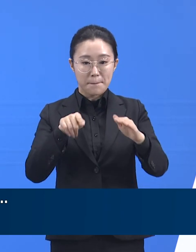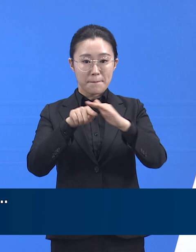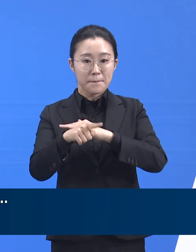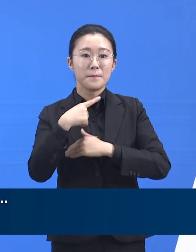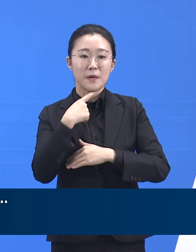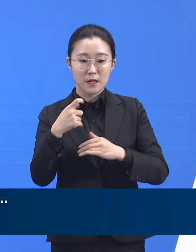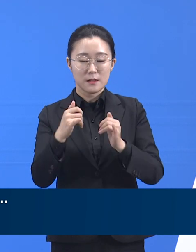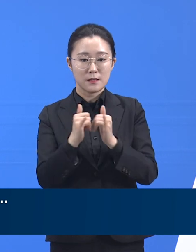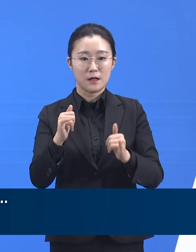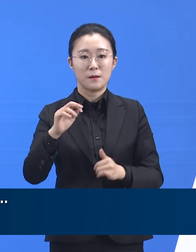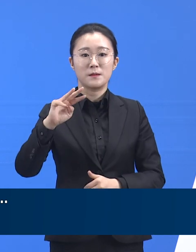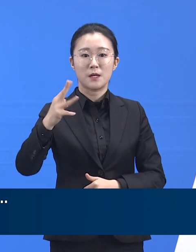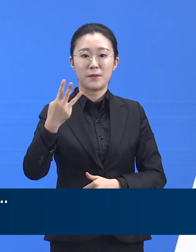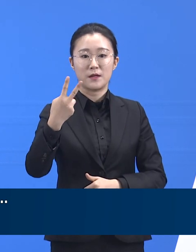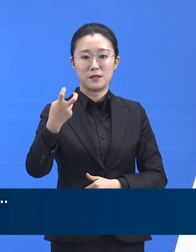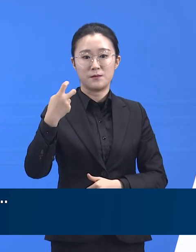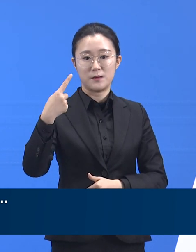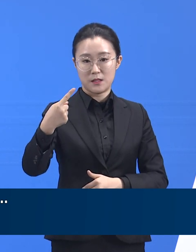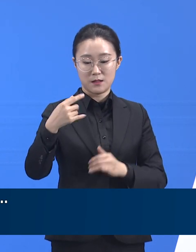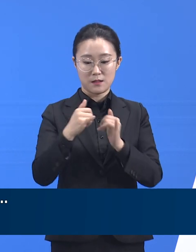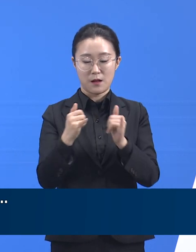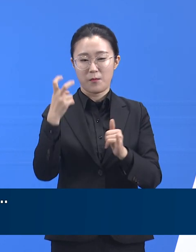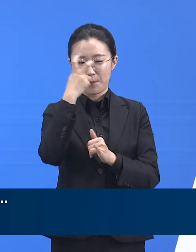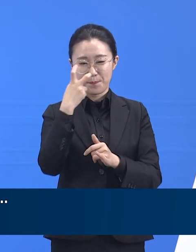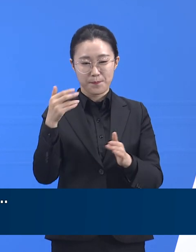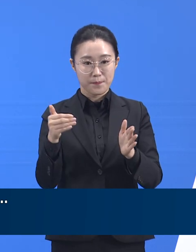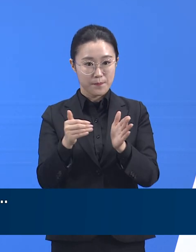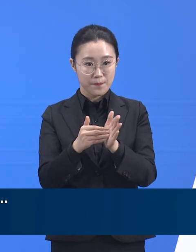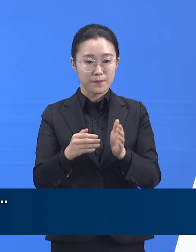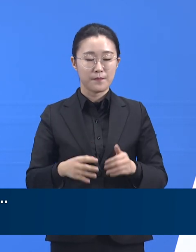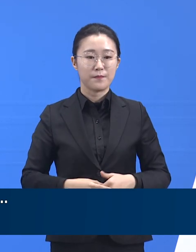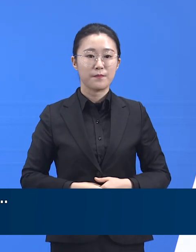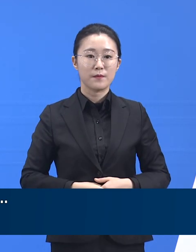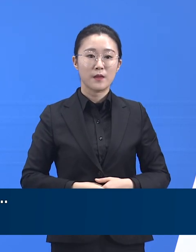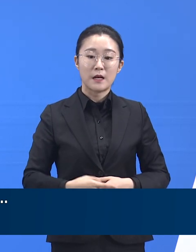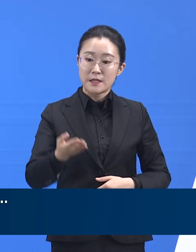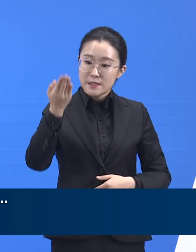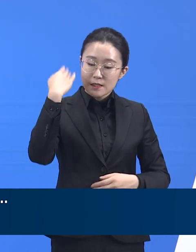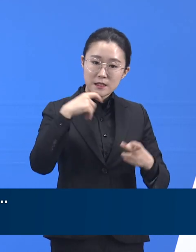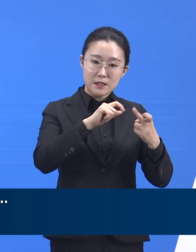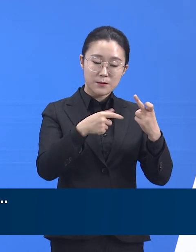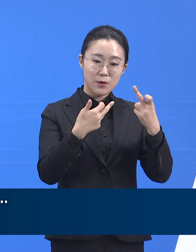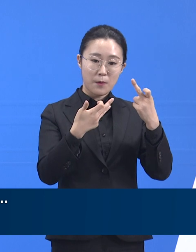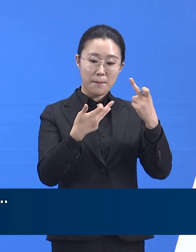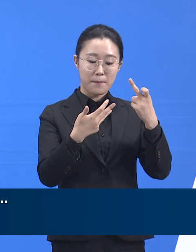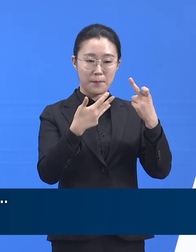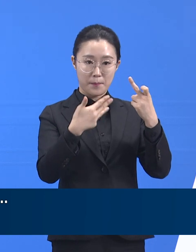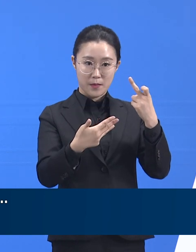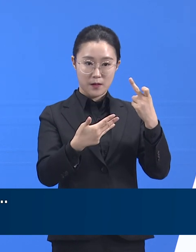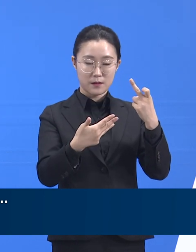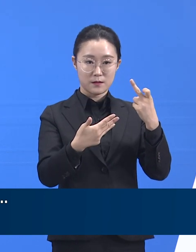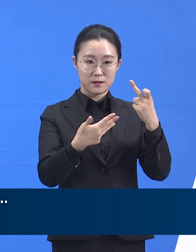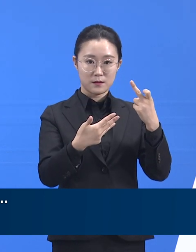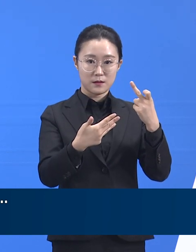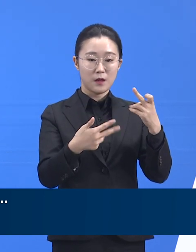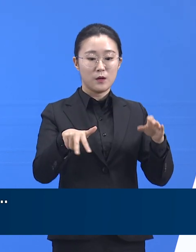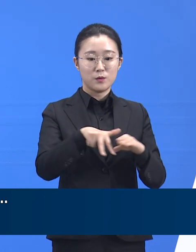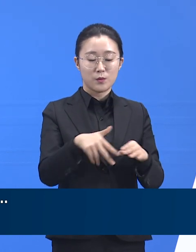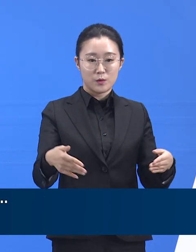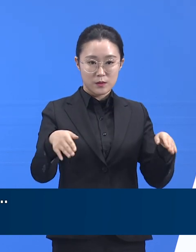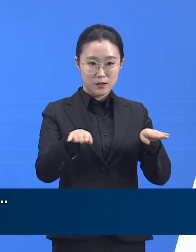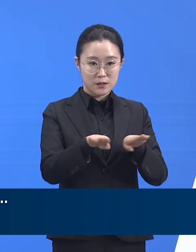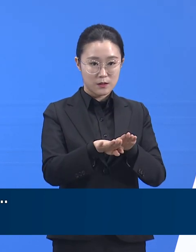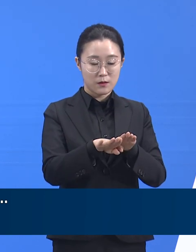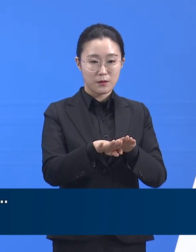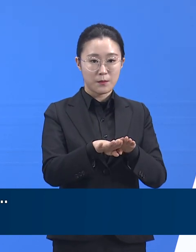완료하였습니다. 안양시는 지난 8일 종교시설의 집합금지 행정명령 및 시설 폐쇄